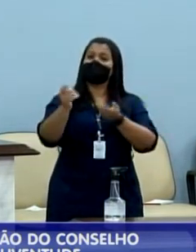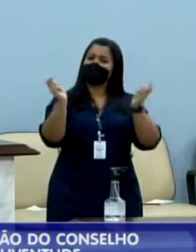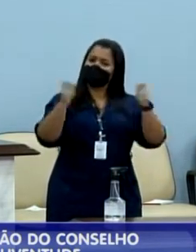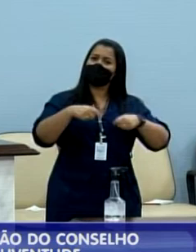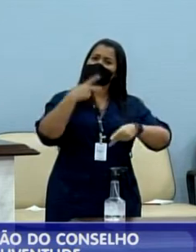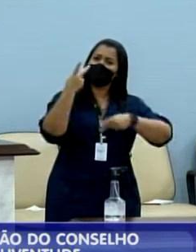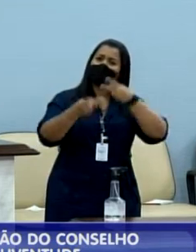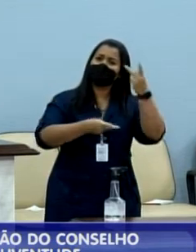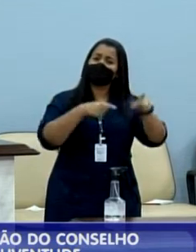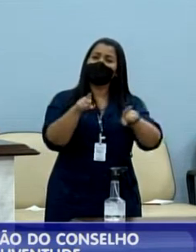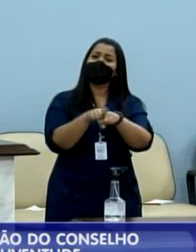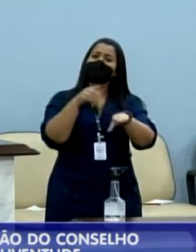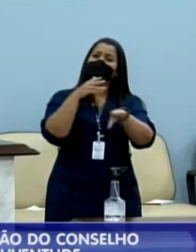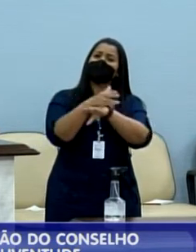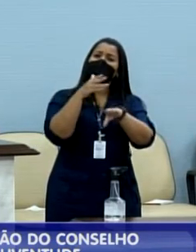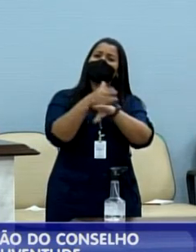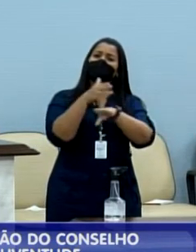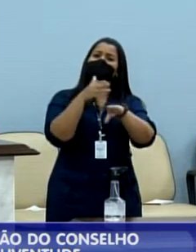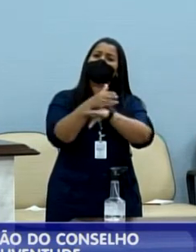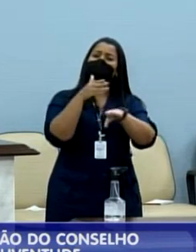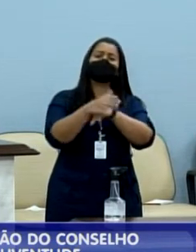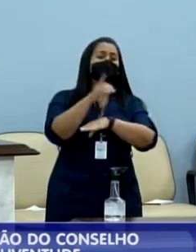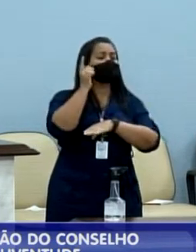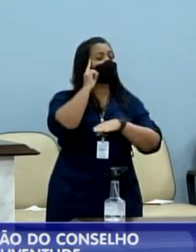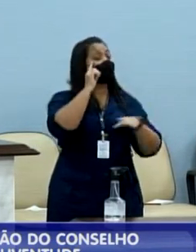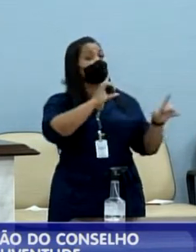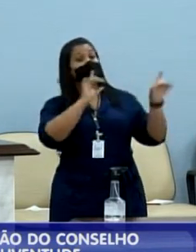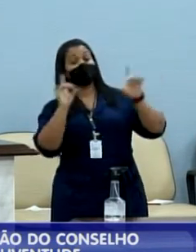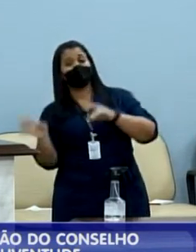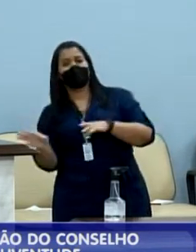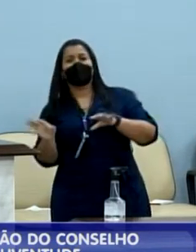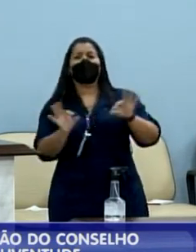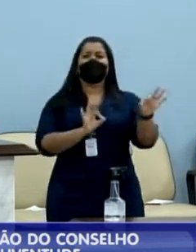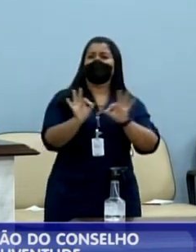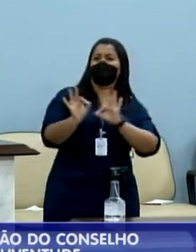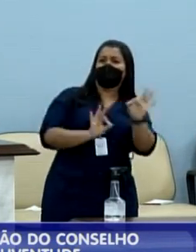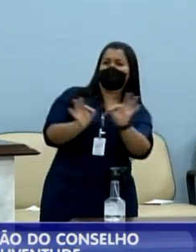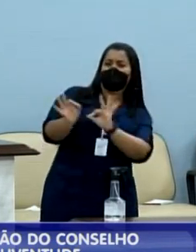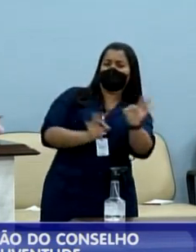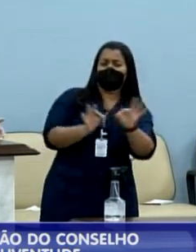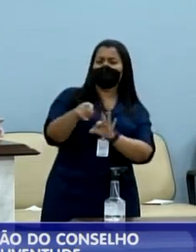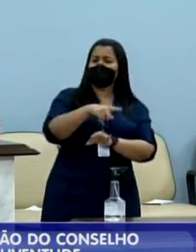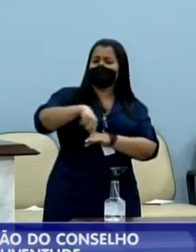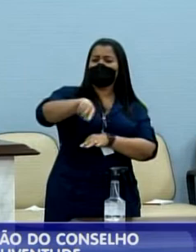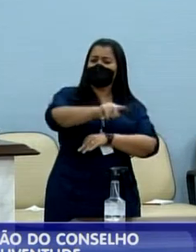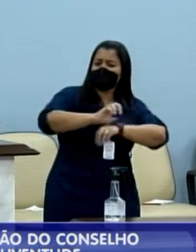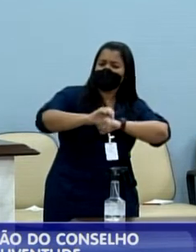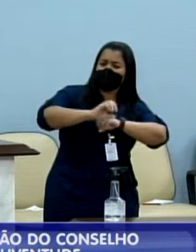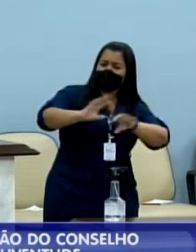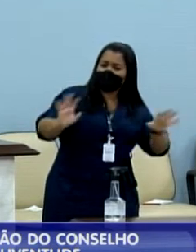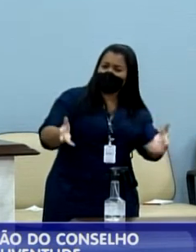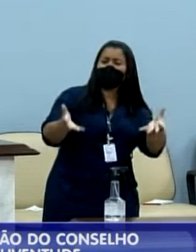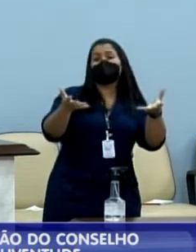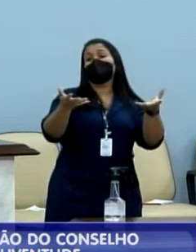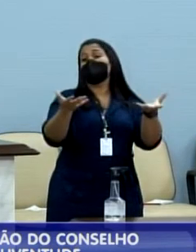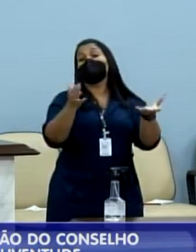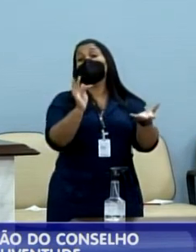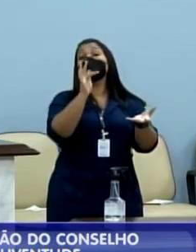político para participar um pouco do dia a dia, preparará eles para que um dia, quem saiba,